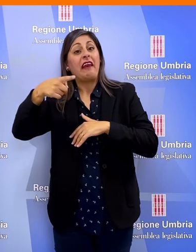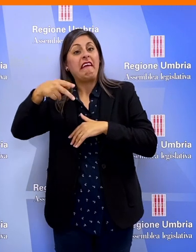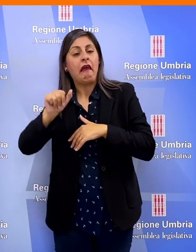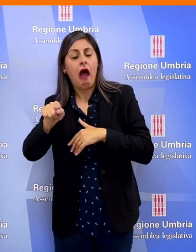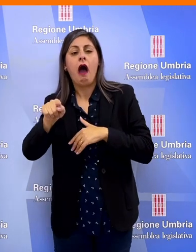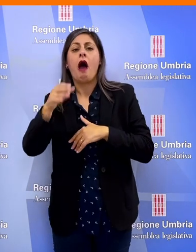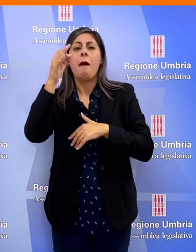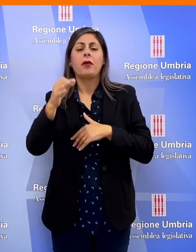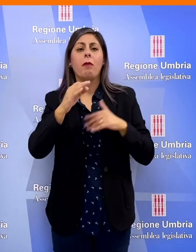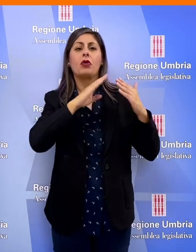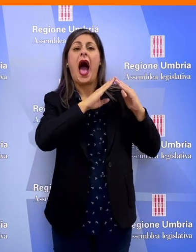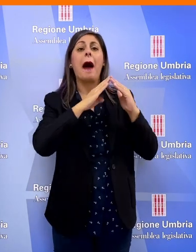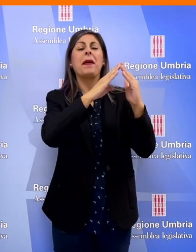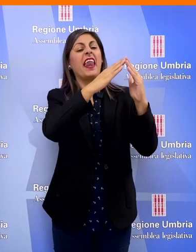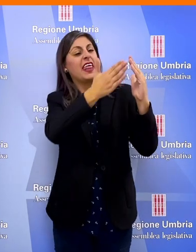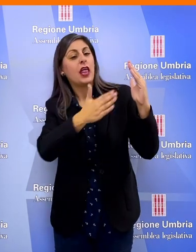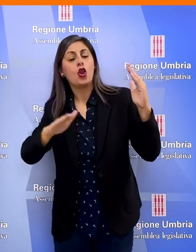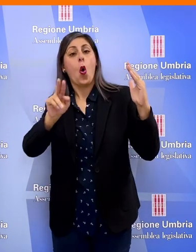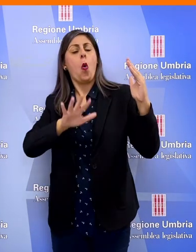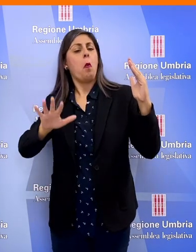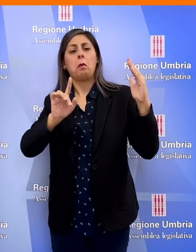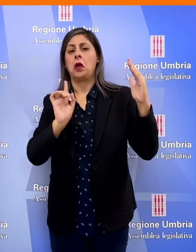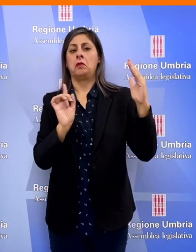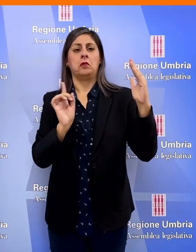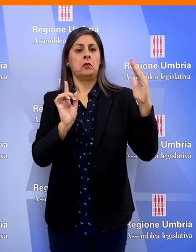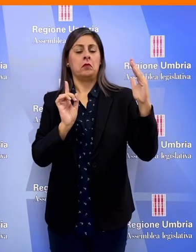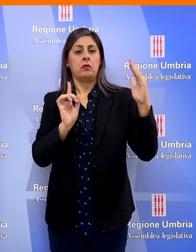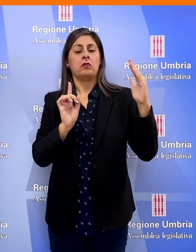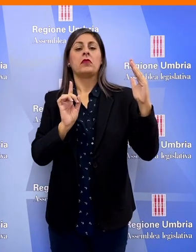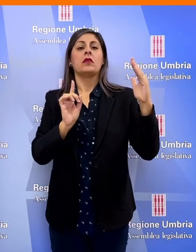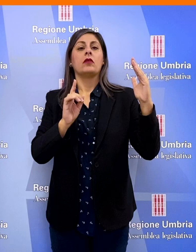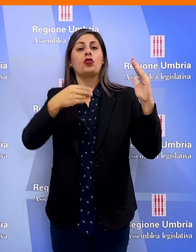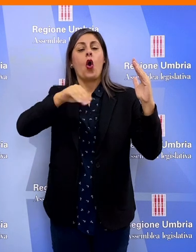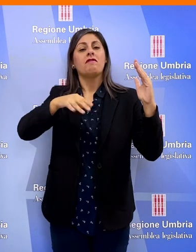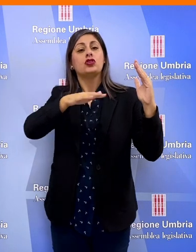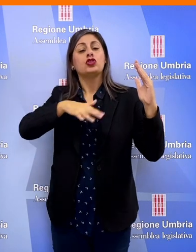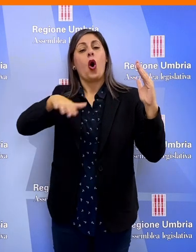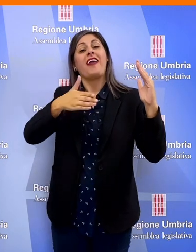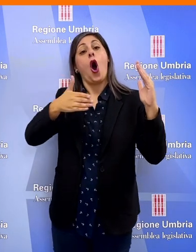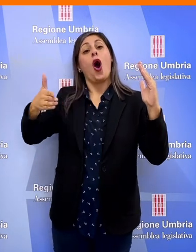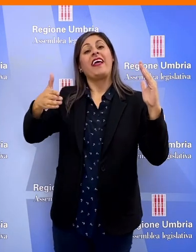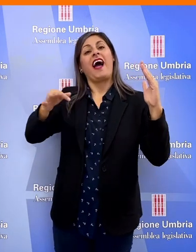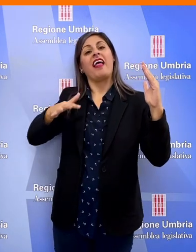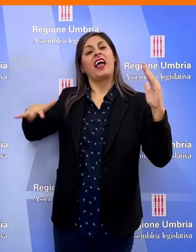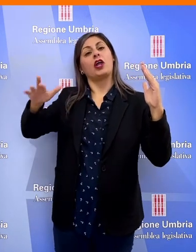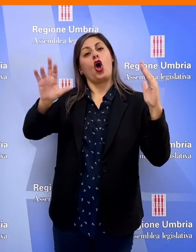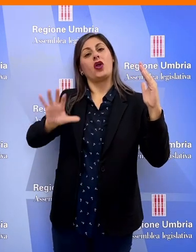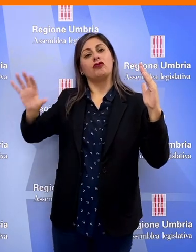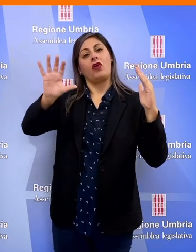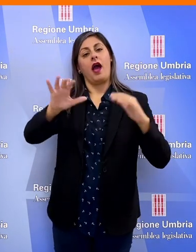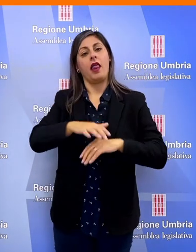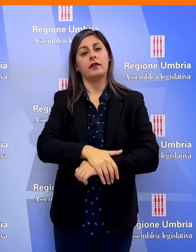'interno della dorsale appenninica che attraversa l'Umbria nella parte orientale del territorio regionale